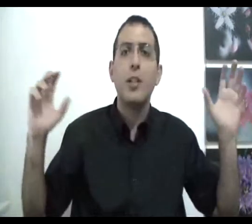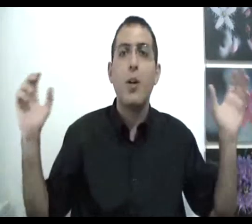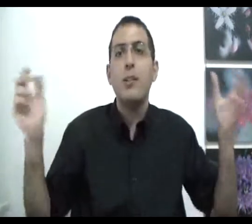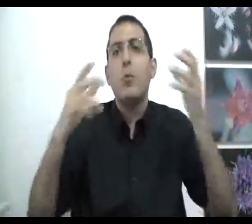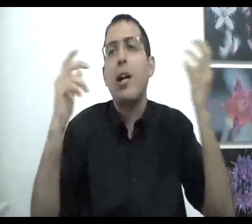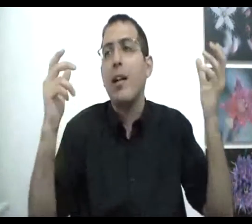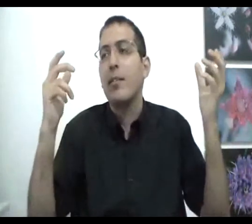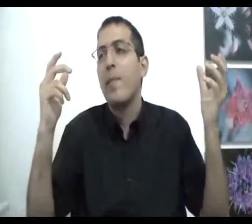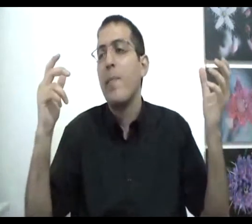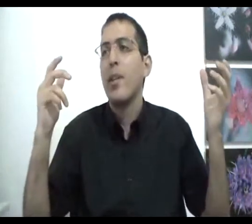שהכל זה מאות אחת